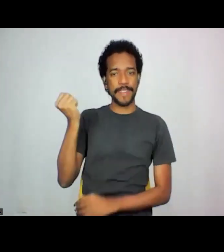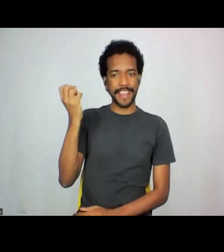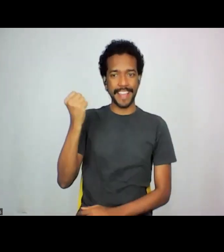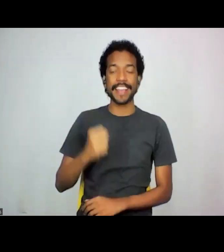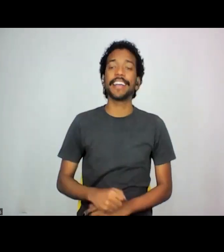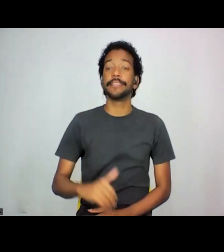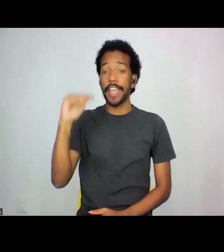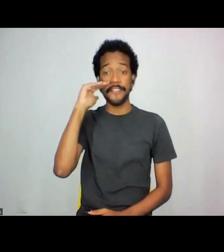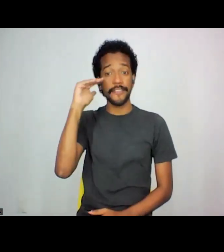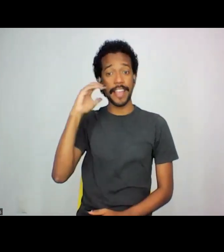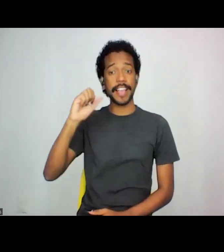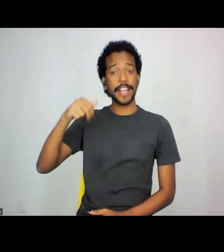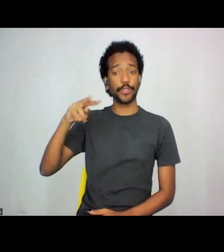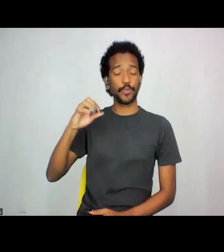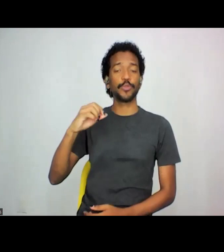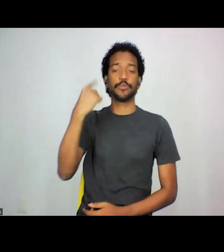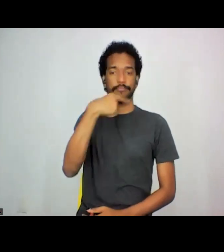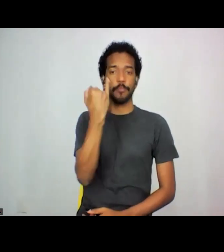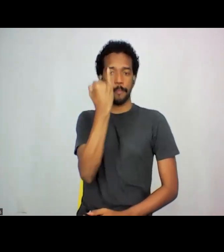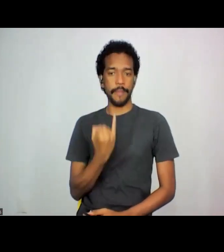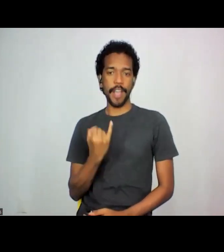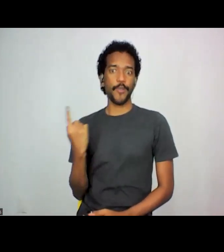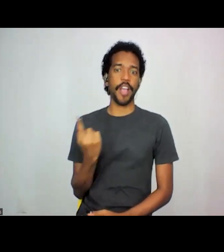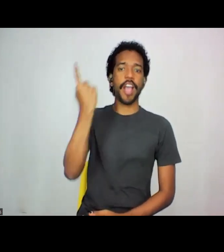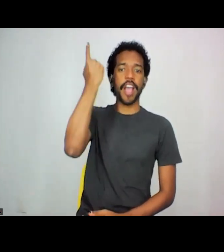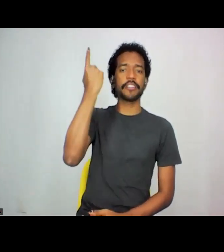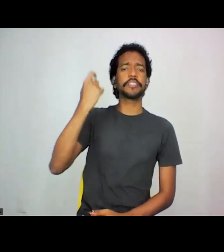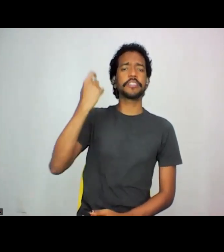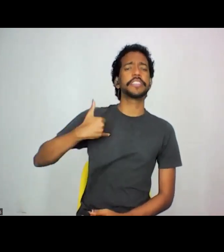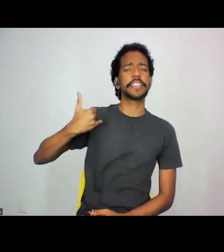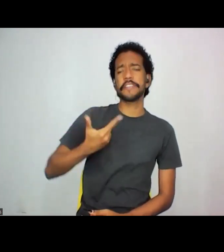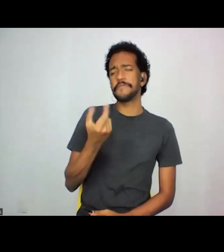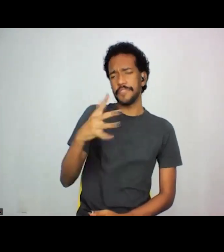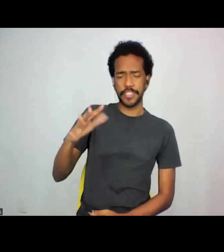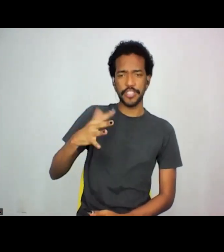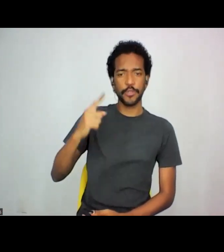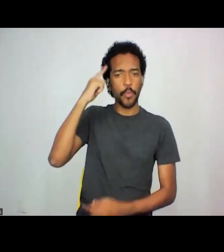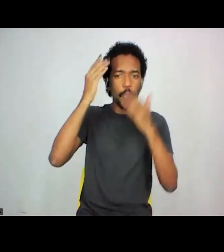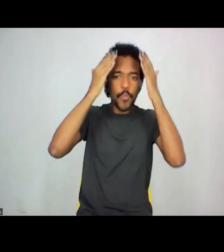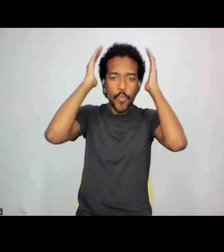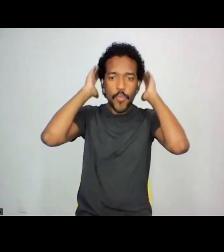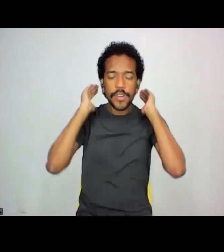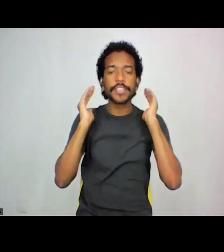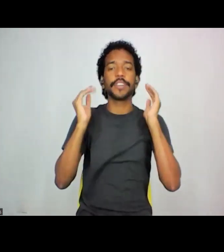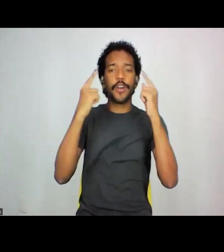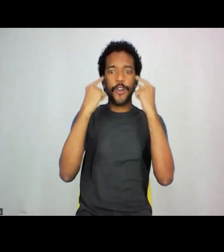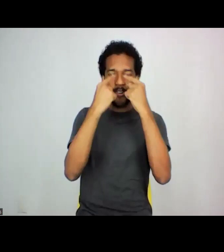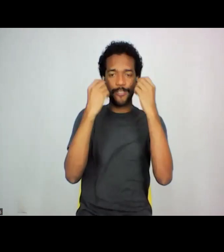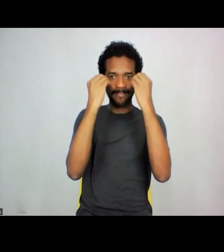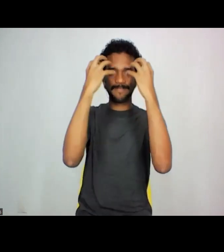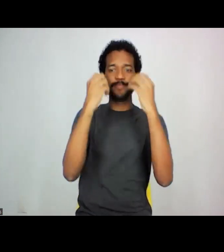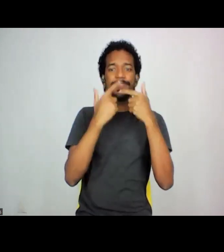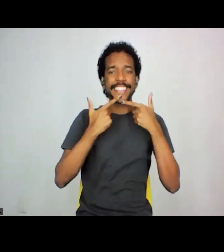Efraim Canuto é um homem negro, magro e alto, com 20 e poucos anos, cabelo baixo, olhos grandes e sorriso largo.